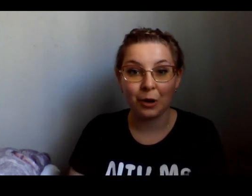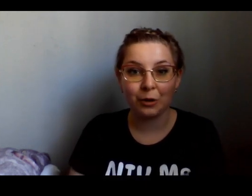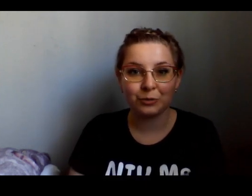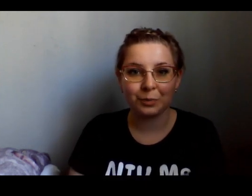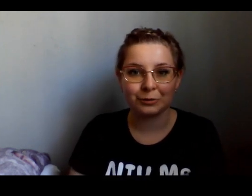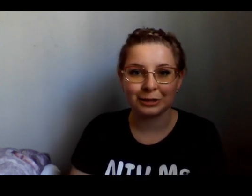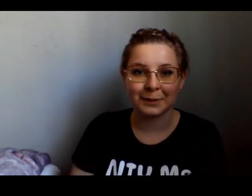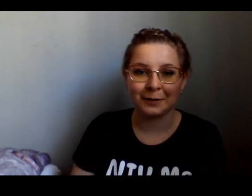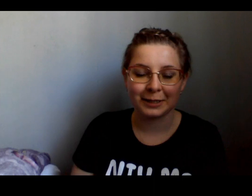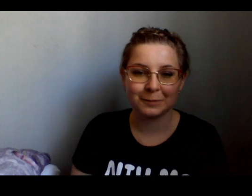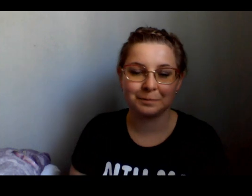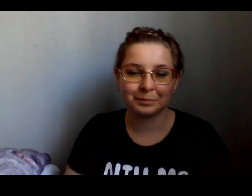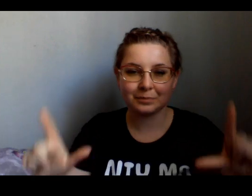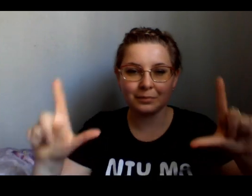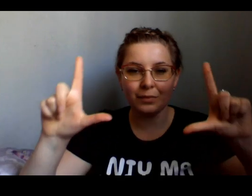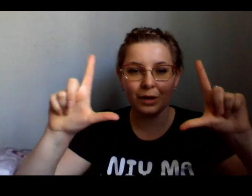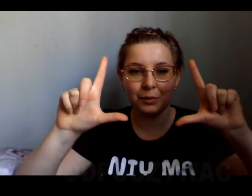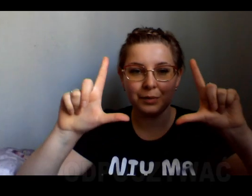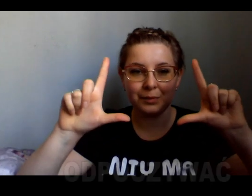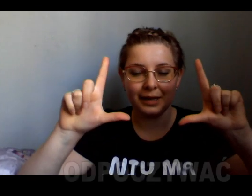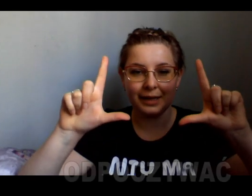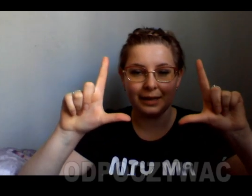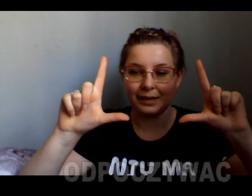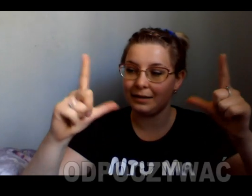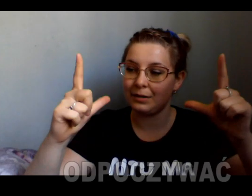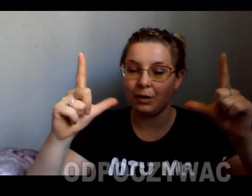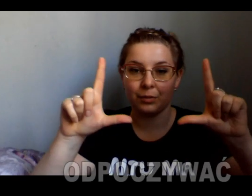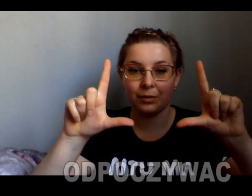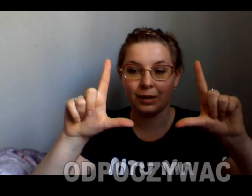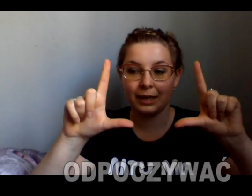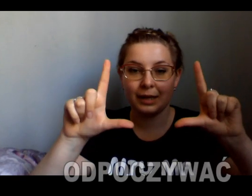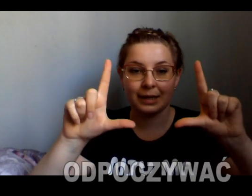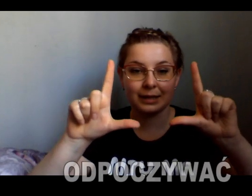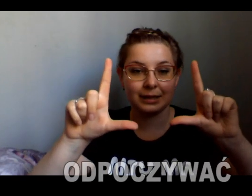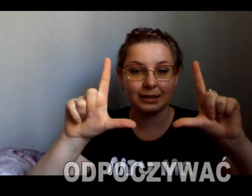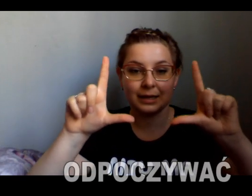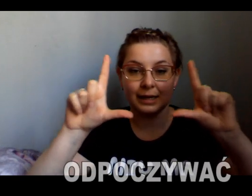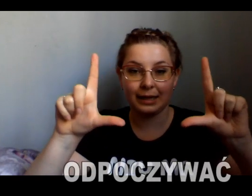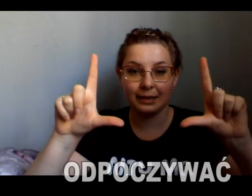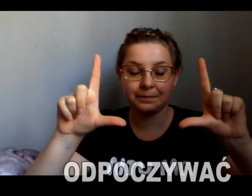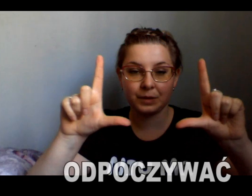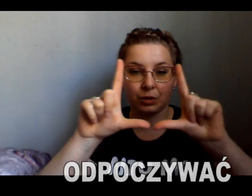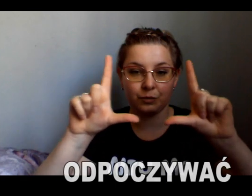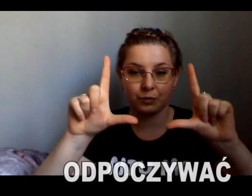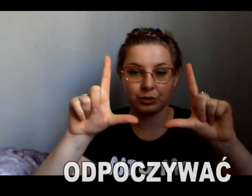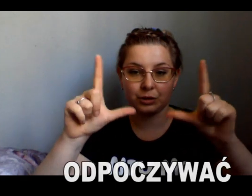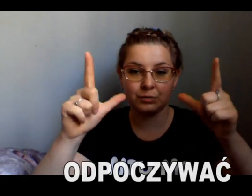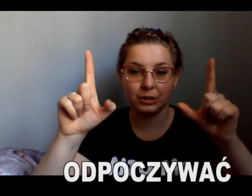odpoczywać. Robimy obu rękach literkę L, tylko odwróconą, czyli